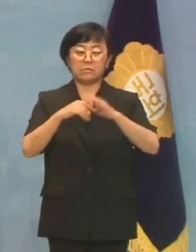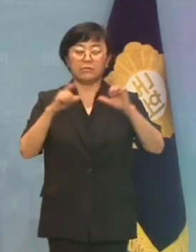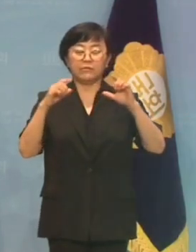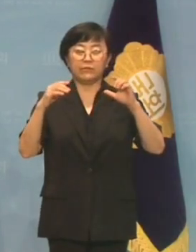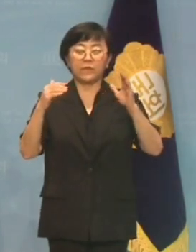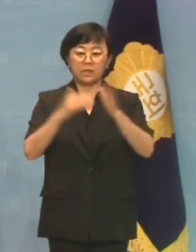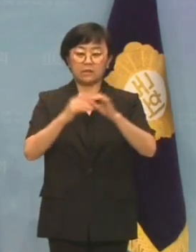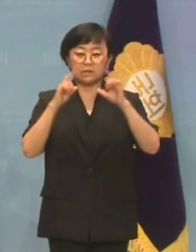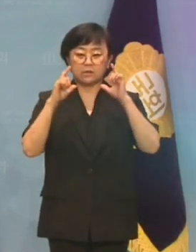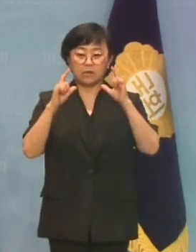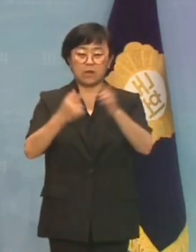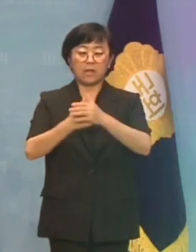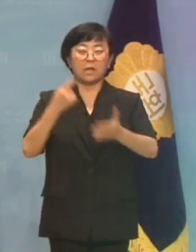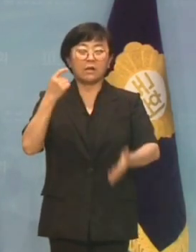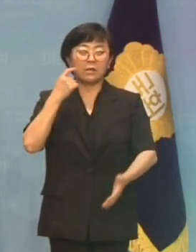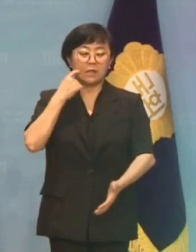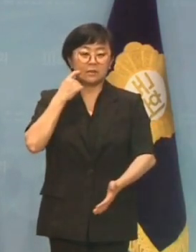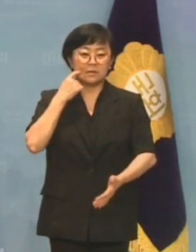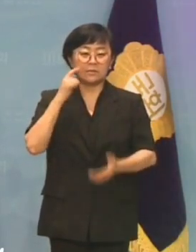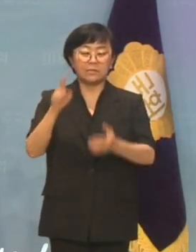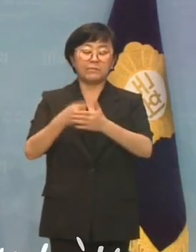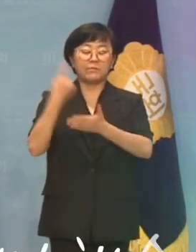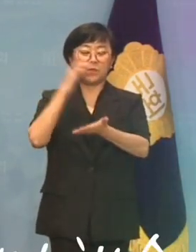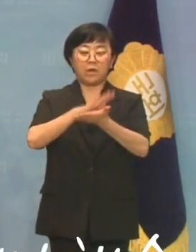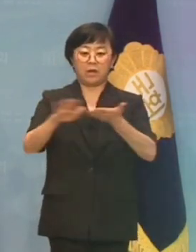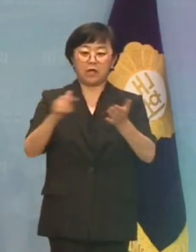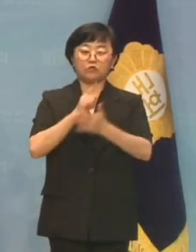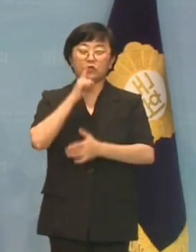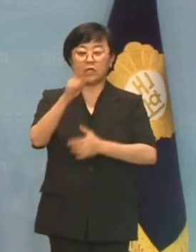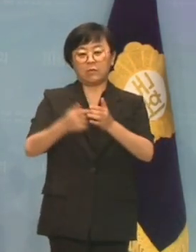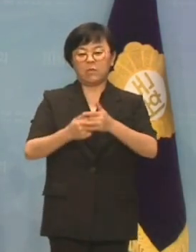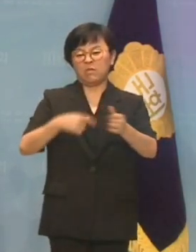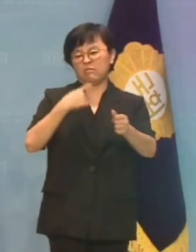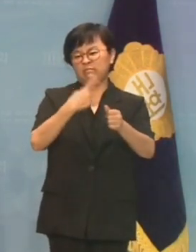가짜 평화 추장이라며 맹비난했습니다.